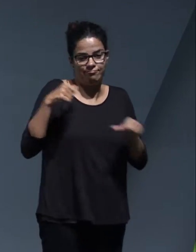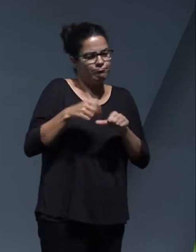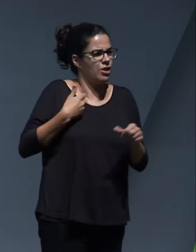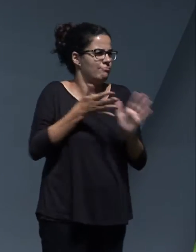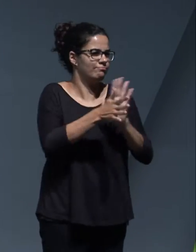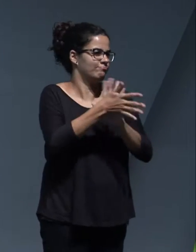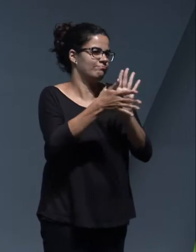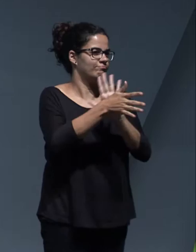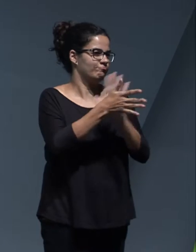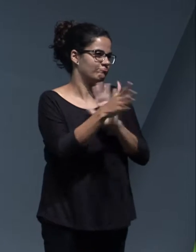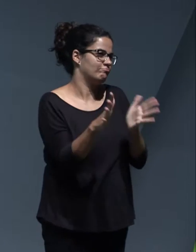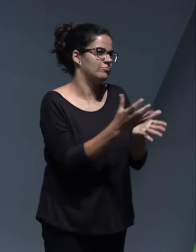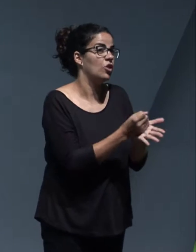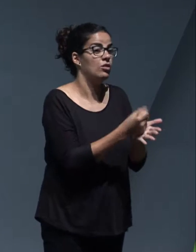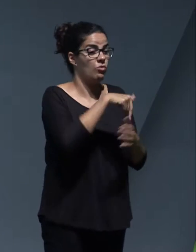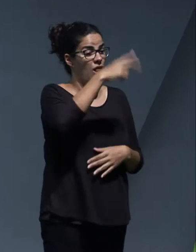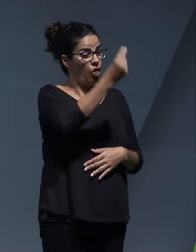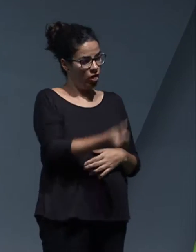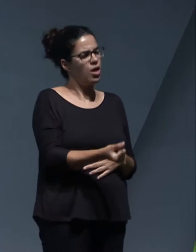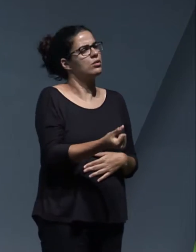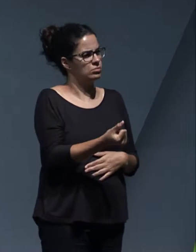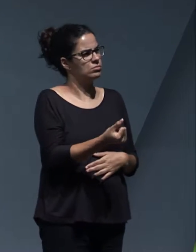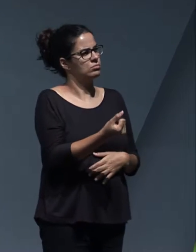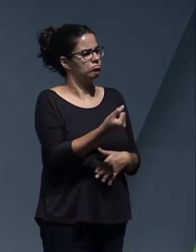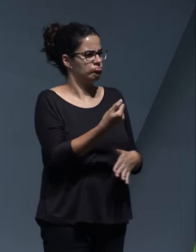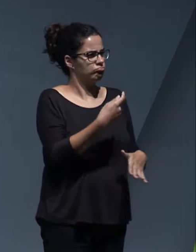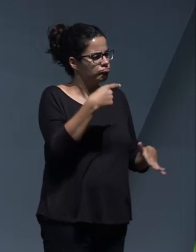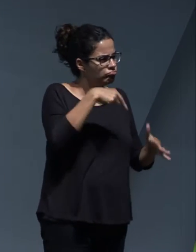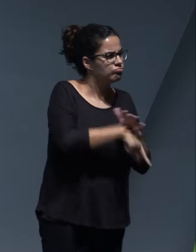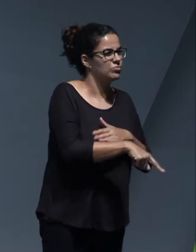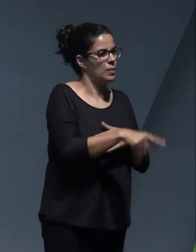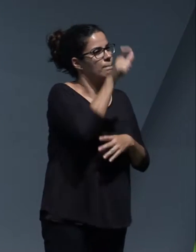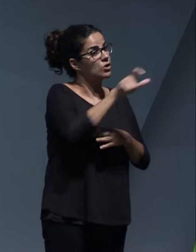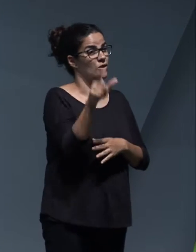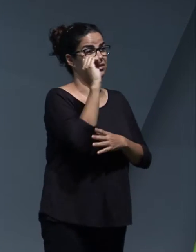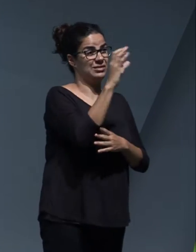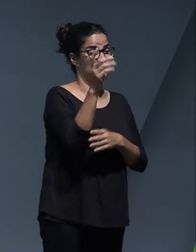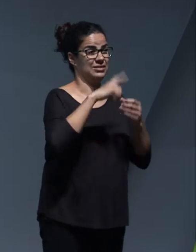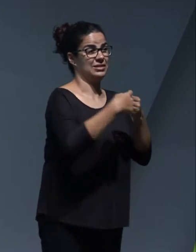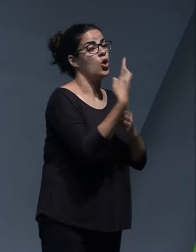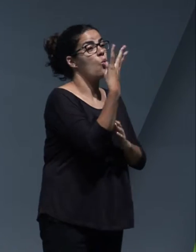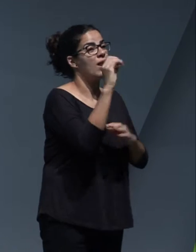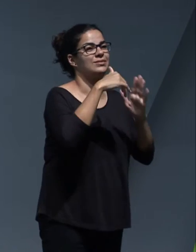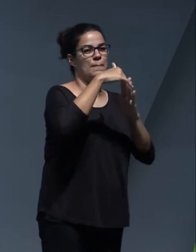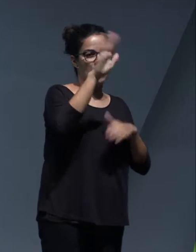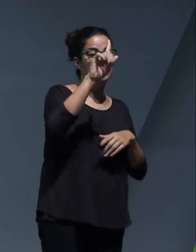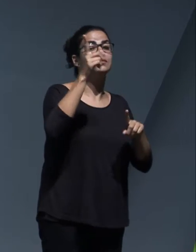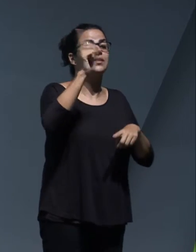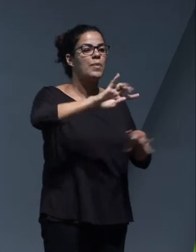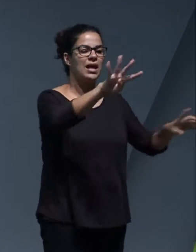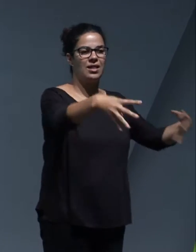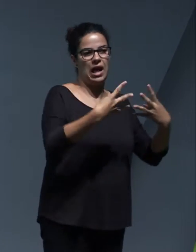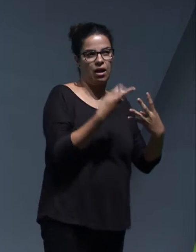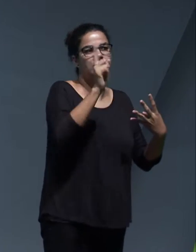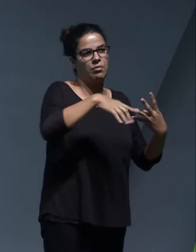en estos dos días intensos, donde han habido más de 40 intervenciones. El streaming ha permitido poder seguir alguna